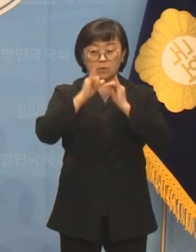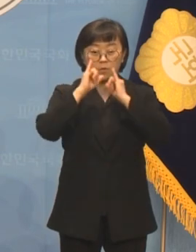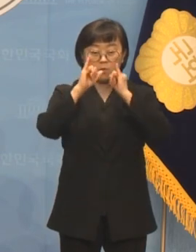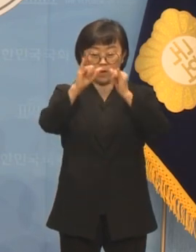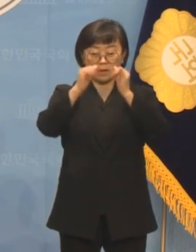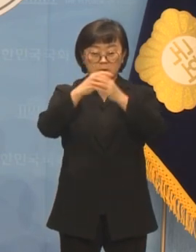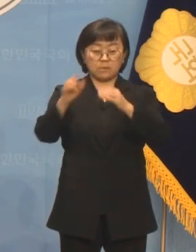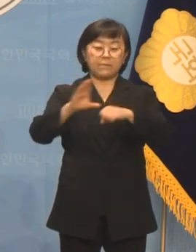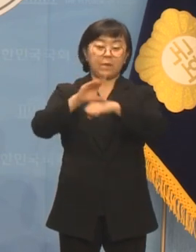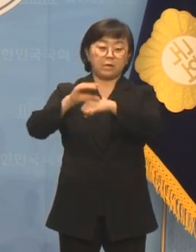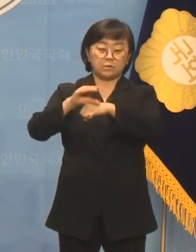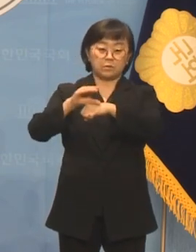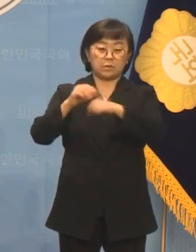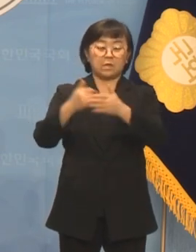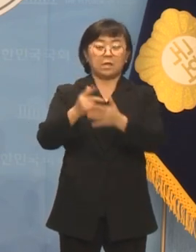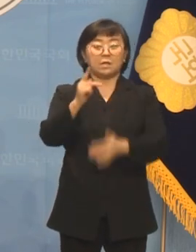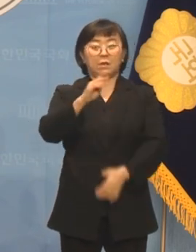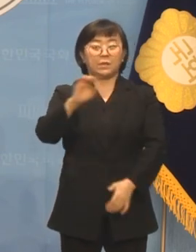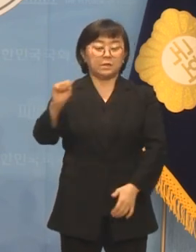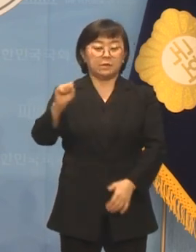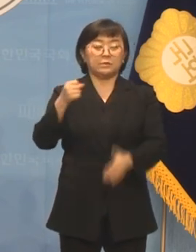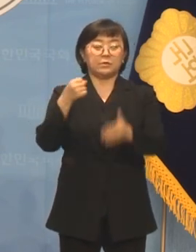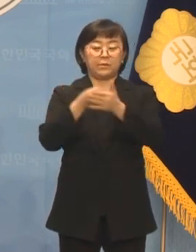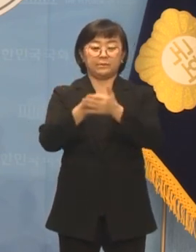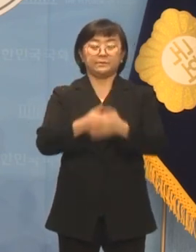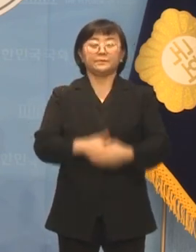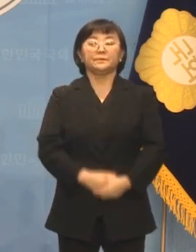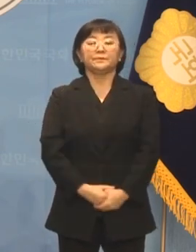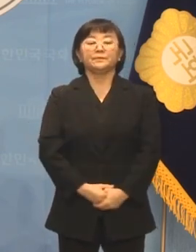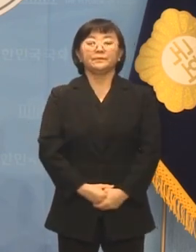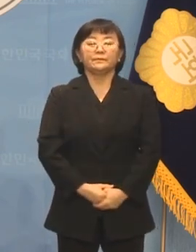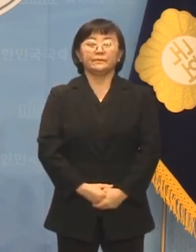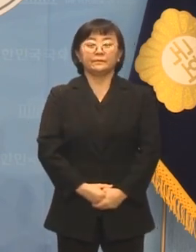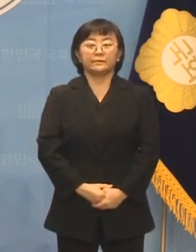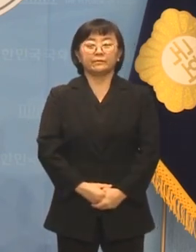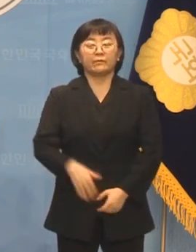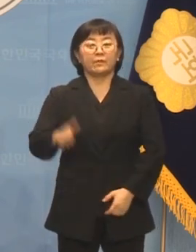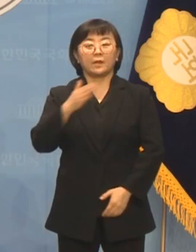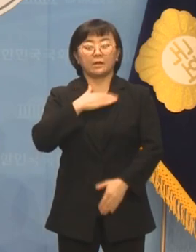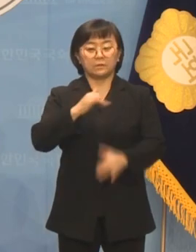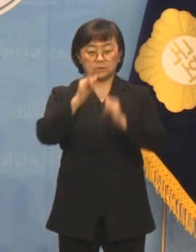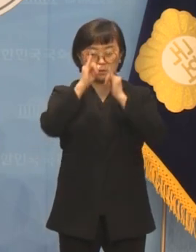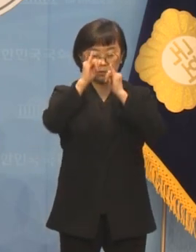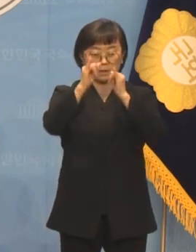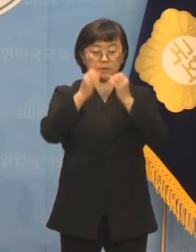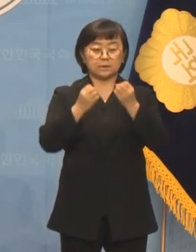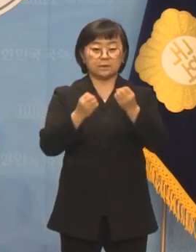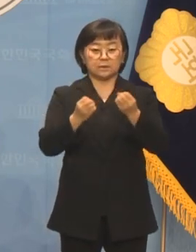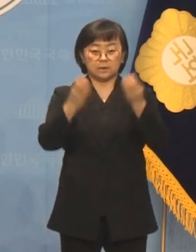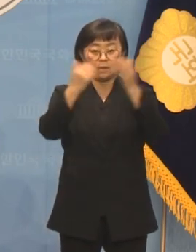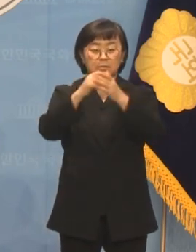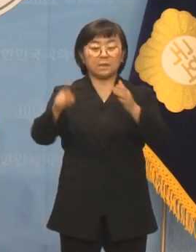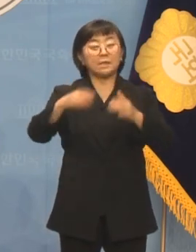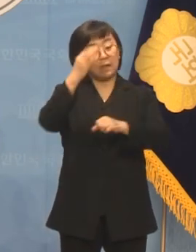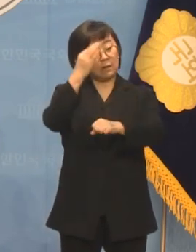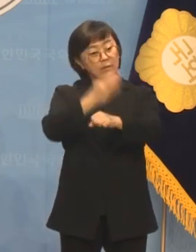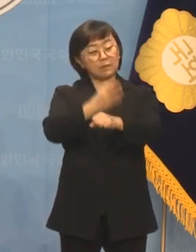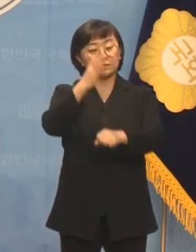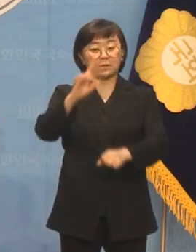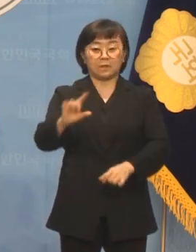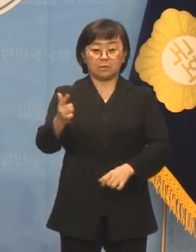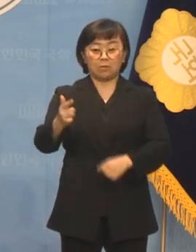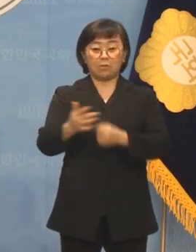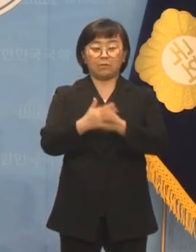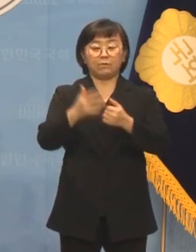주간방송사를 KBS로 하겠습니다. 저는 이 시상식을 단순한 시상식이 아닌